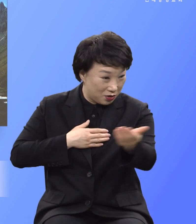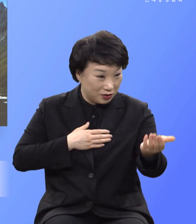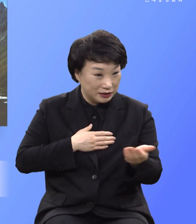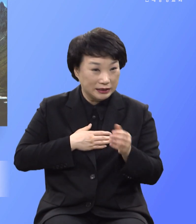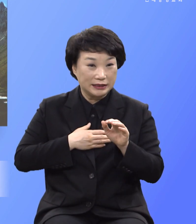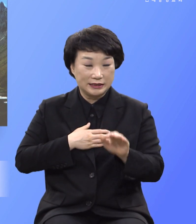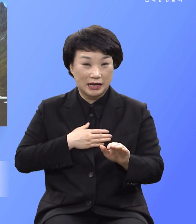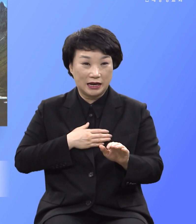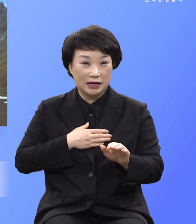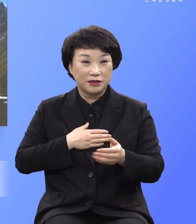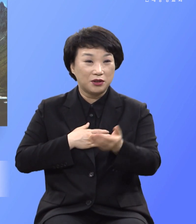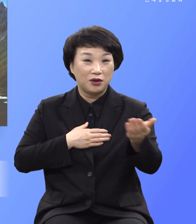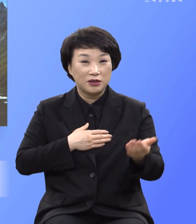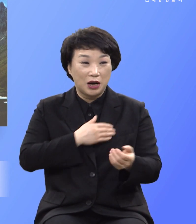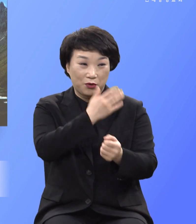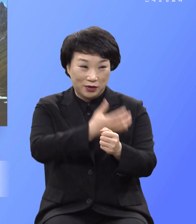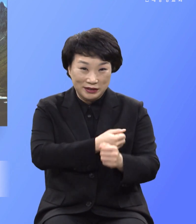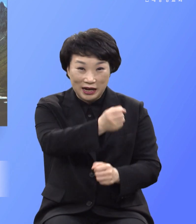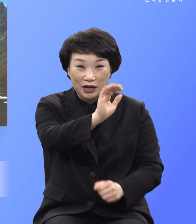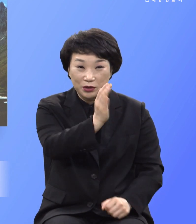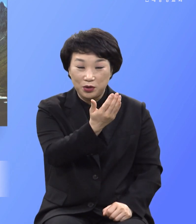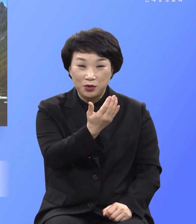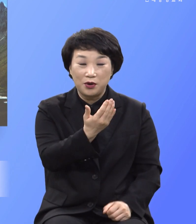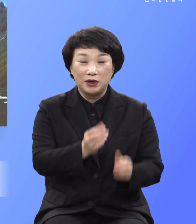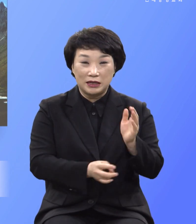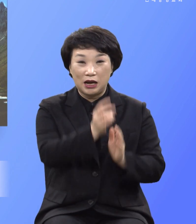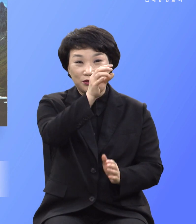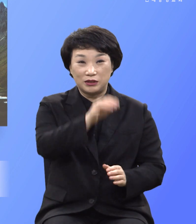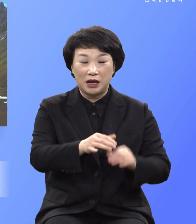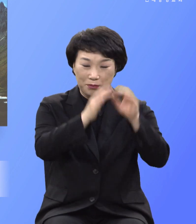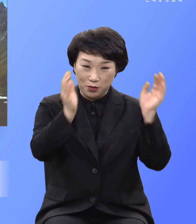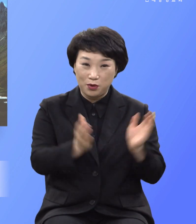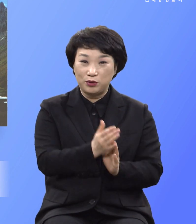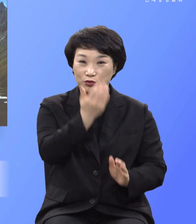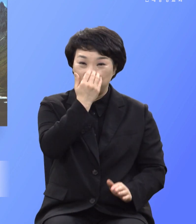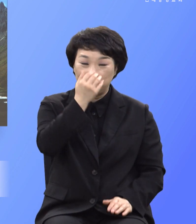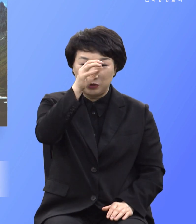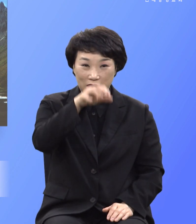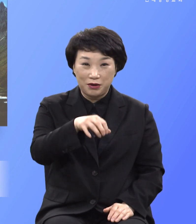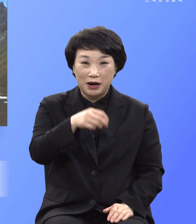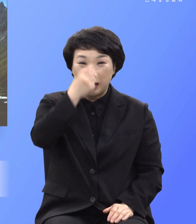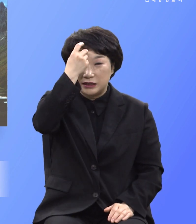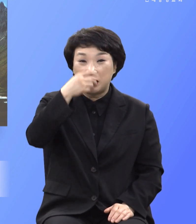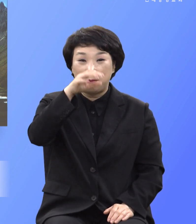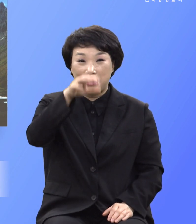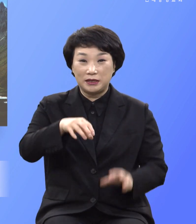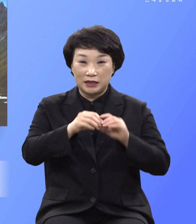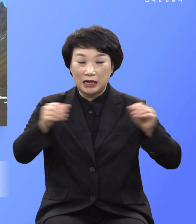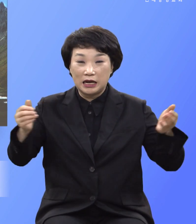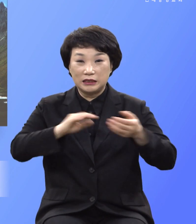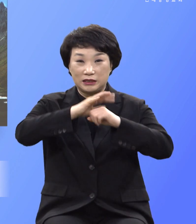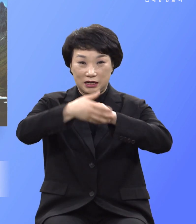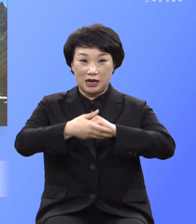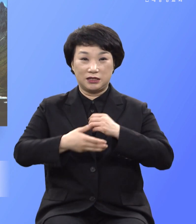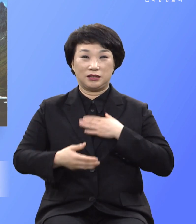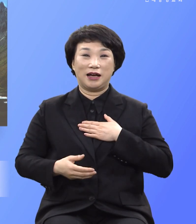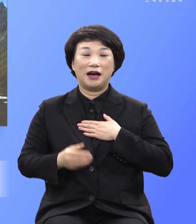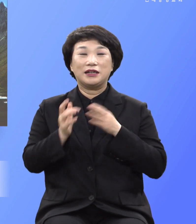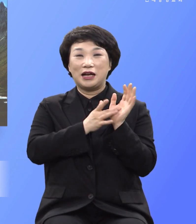임하시면 너희가 권능을 받고 예루살렘과 온 유대와 사마리아와 땅끝까지 이르러